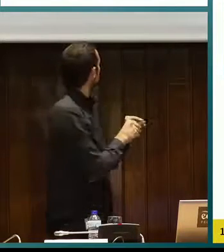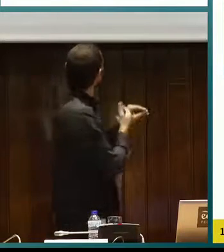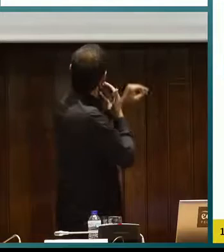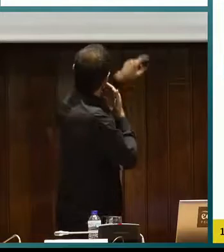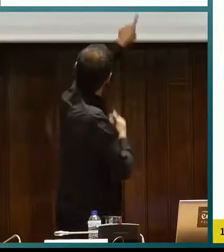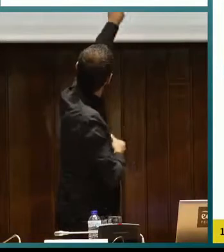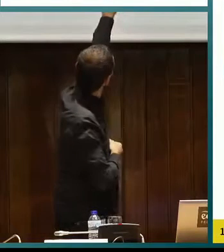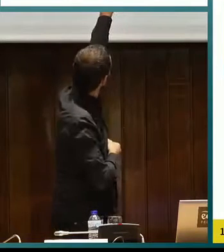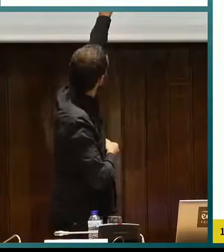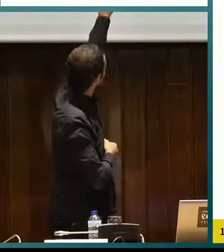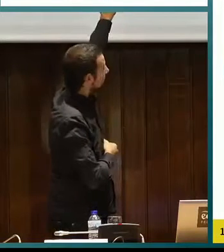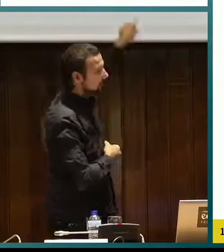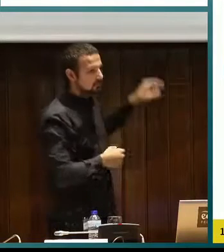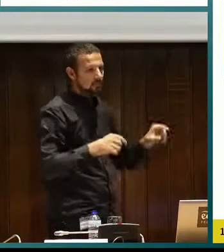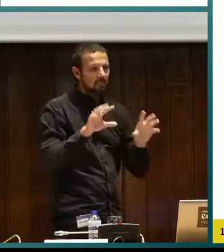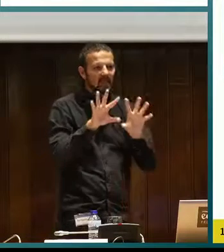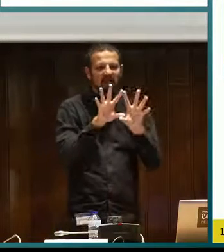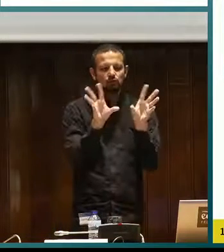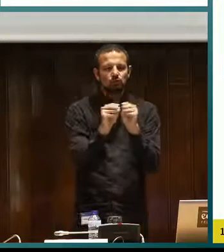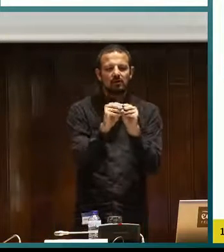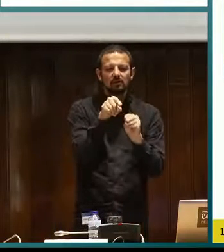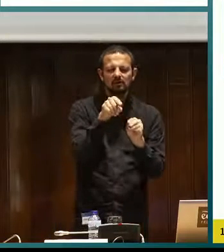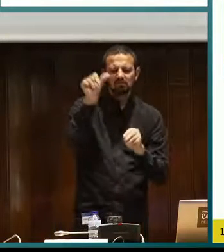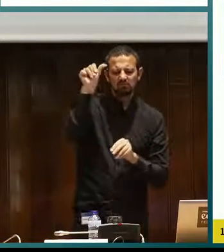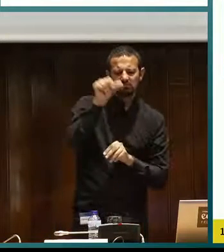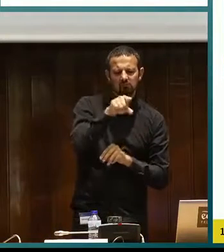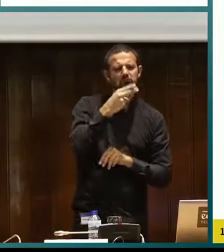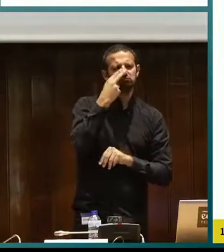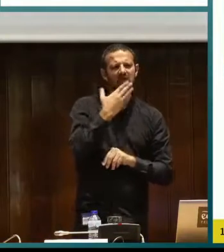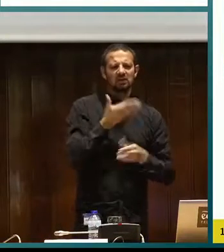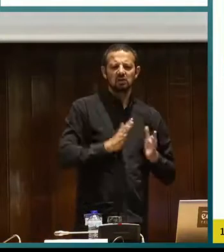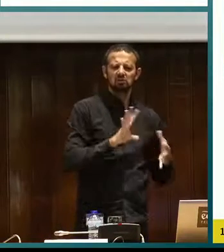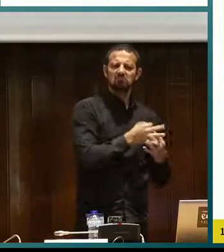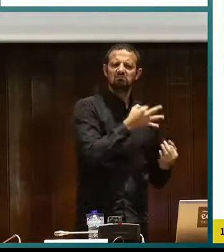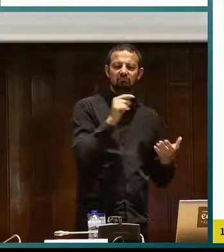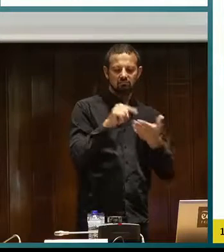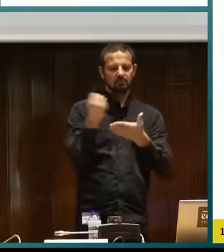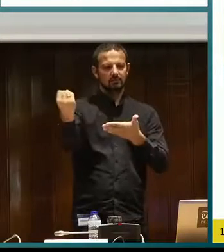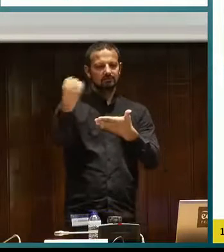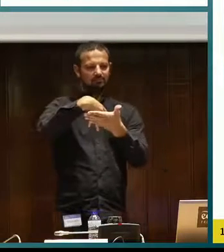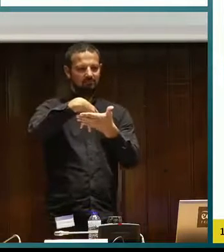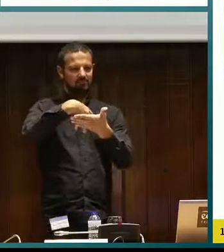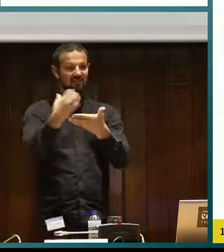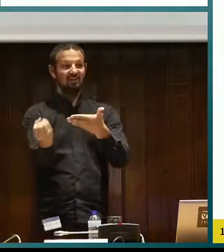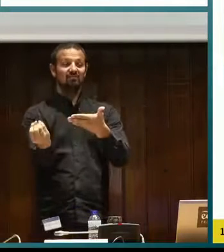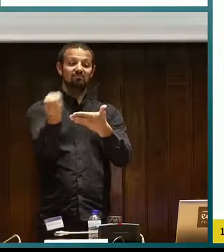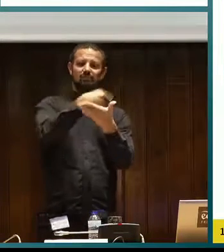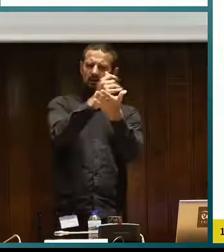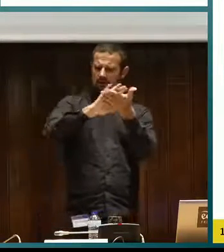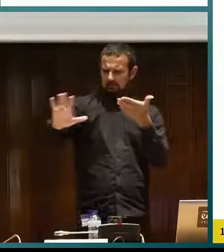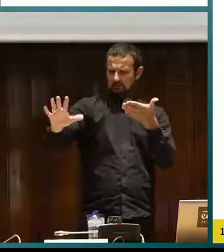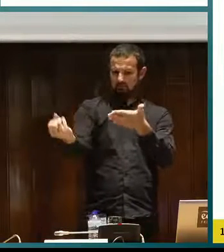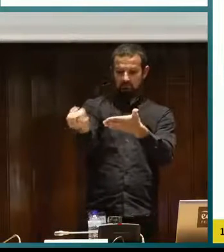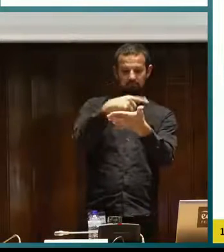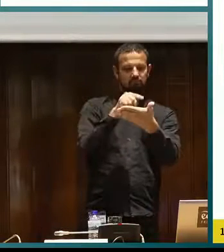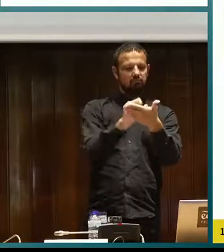y veréis un resumen, que es la cuarta pantalla que os pongo ahí. Es un resumen y si os parece interesante, para contarle a